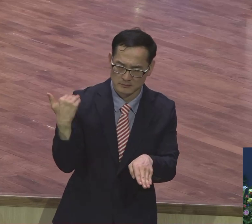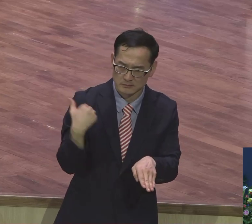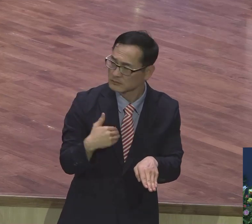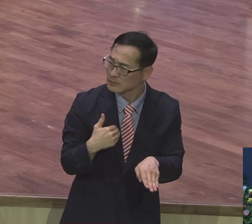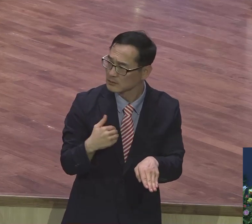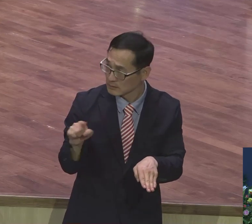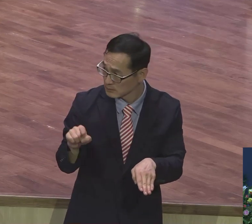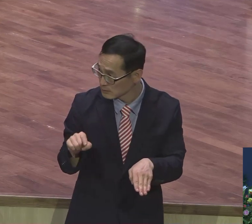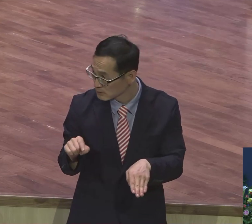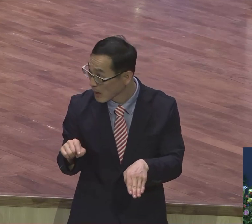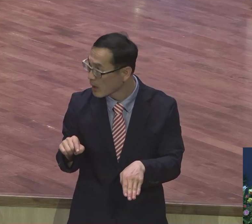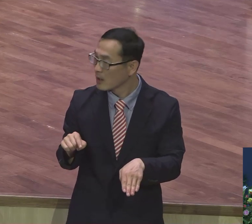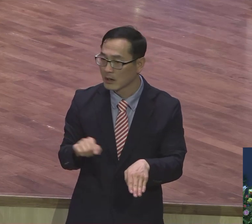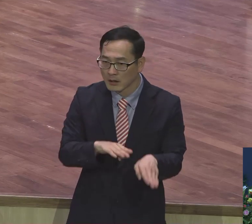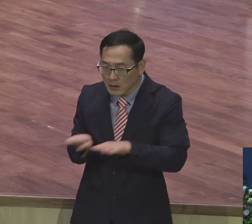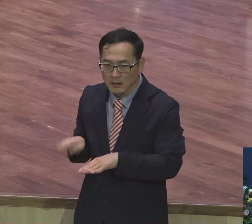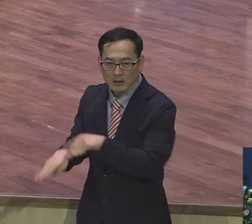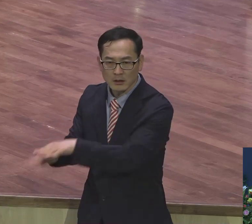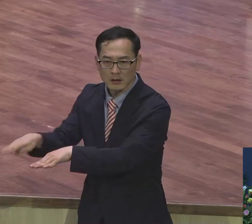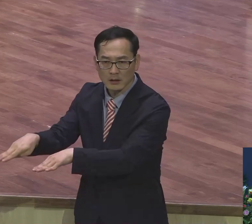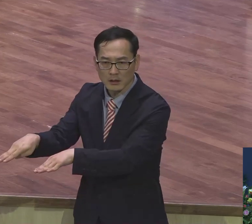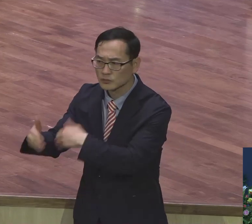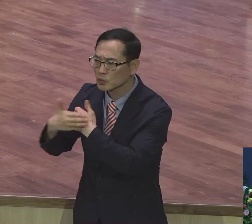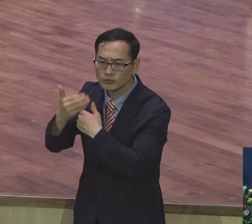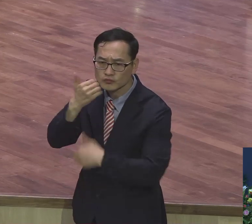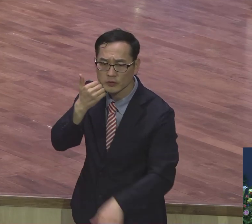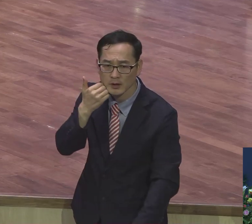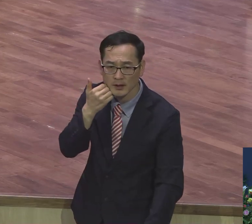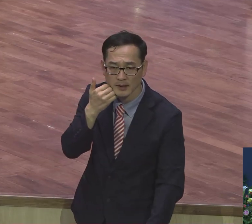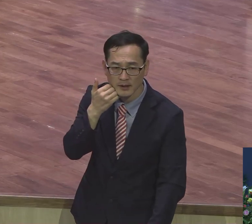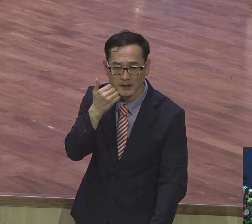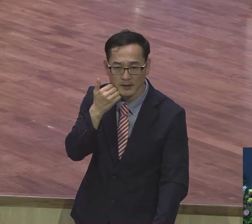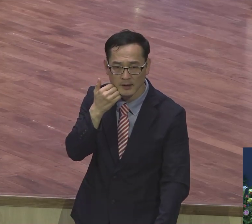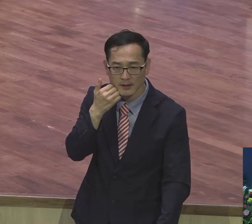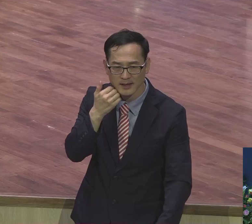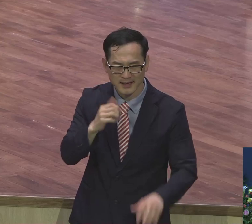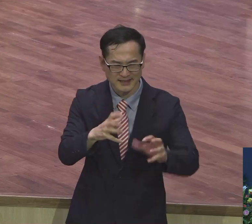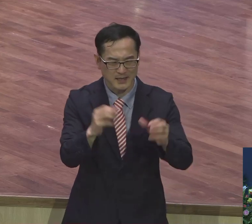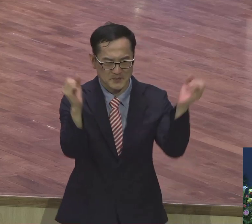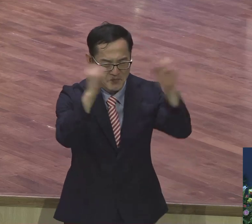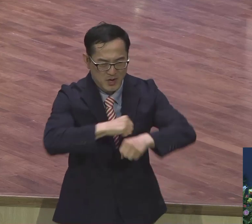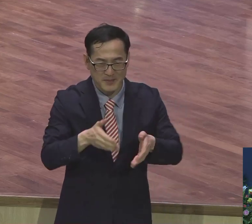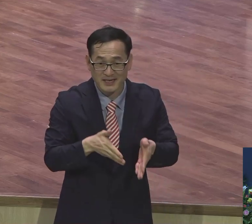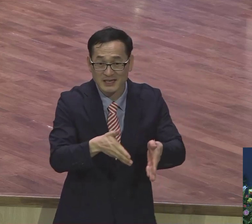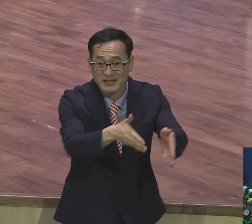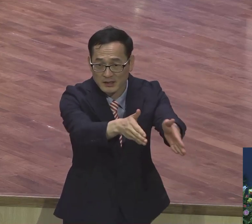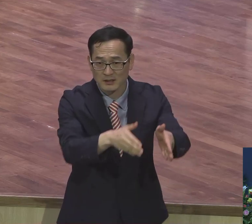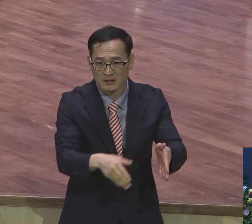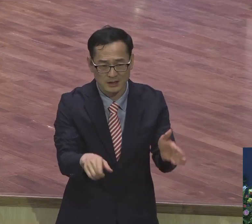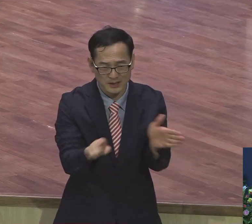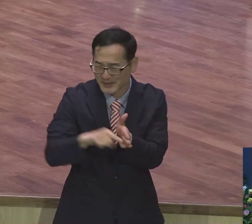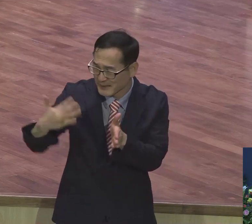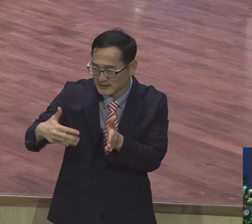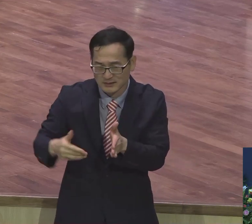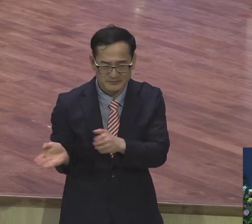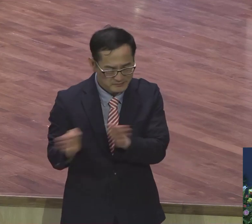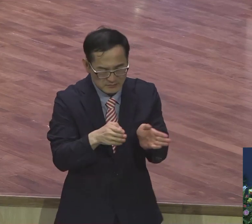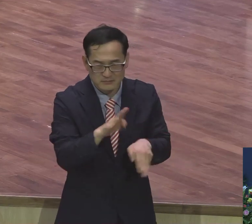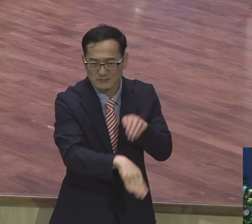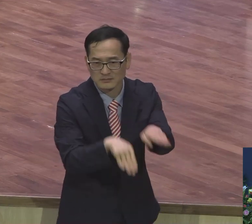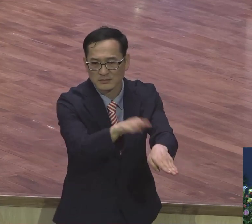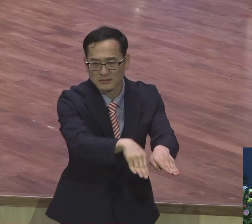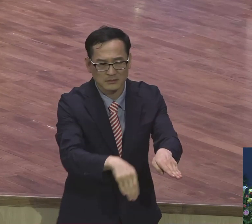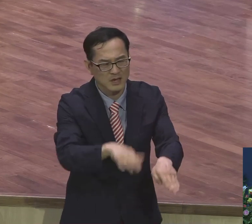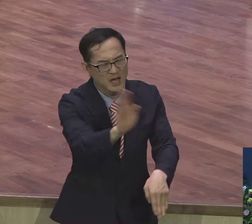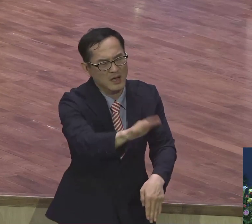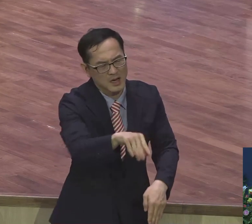누군가가 이 발걸음을 바꾸어 줘야 되는데 새 속의 길로 멸망한 길로 가는 저 불신자의 발걸음을 영생의